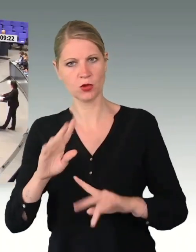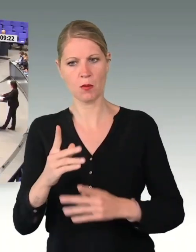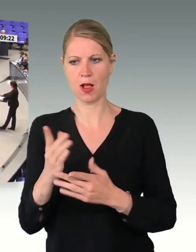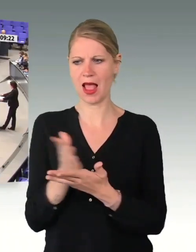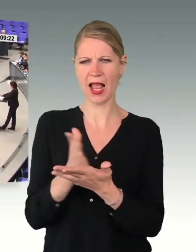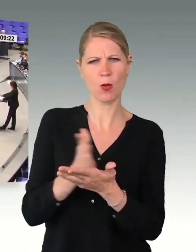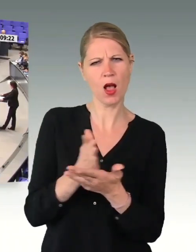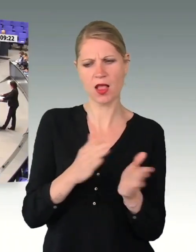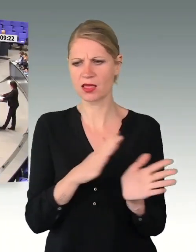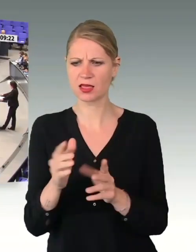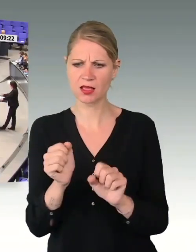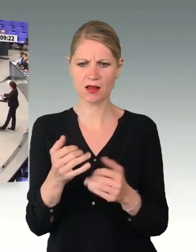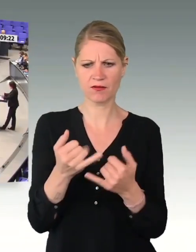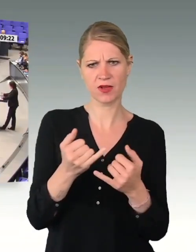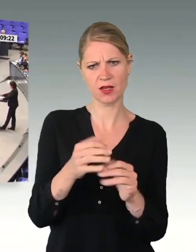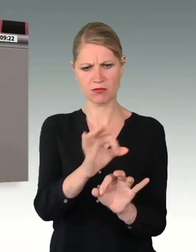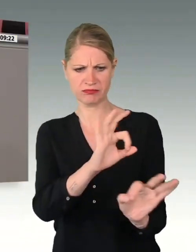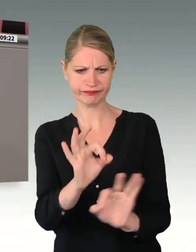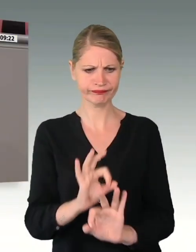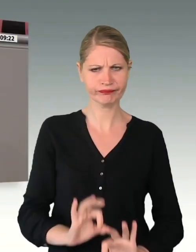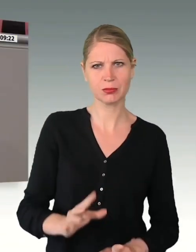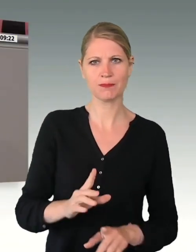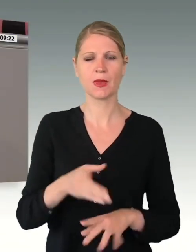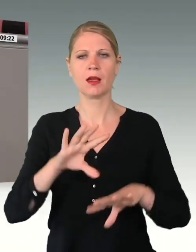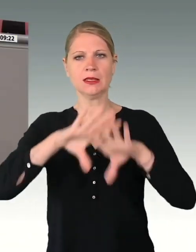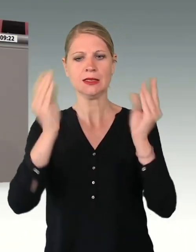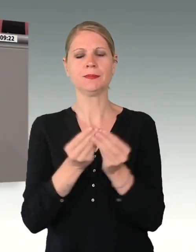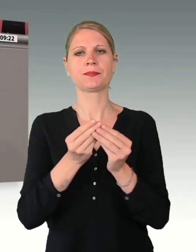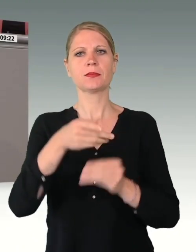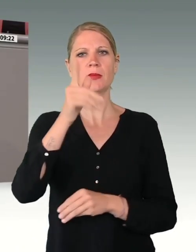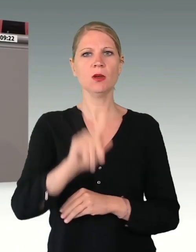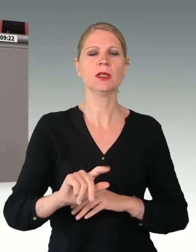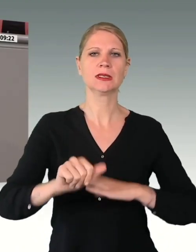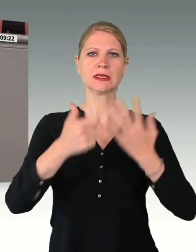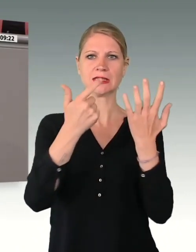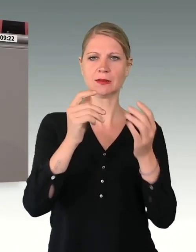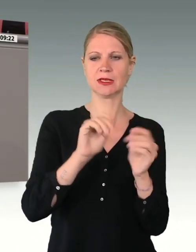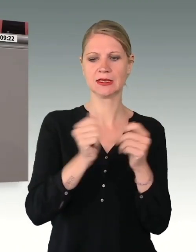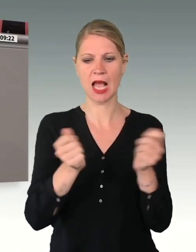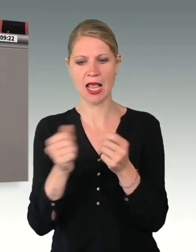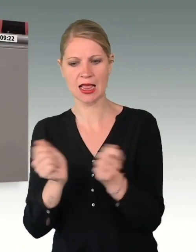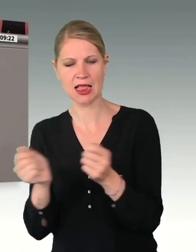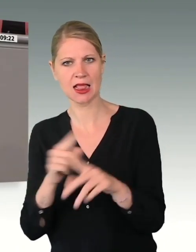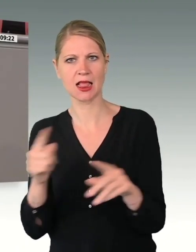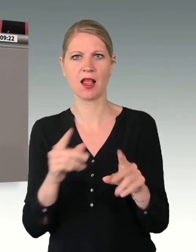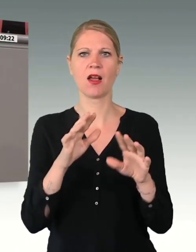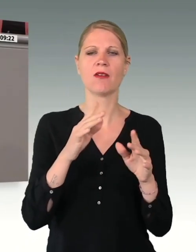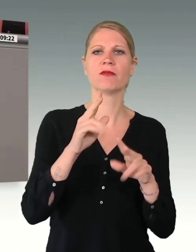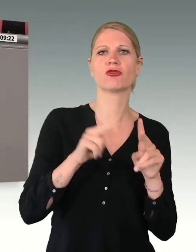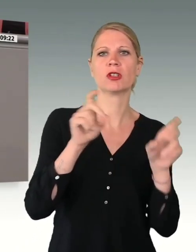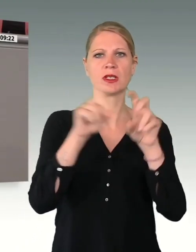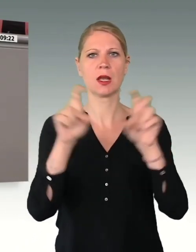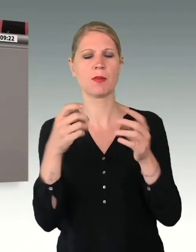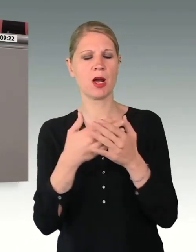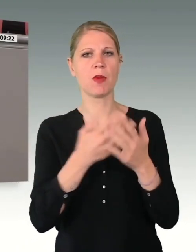Auf 176 Seiten werden viele Themen angerissen. Zahlreiche davon, wie zum Beispiel finanzielle Ausstattung der